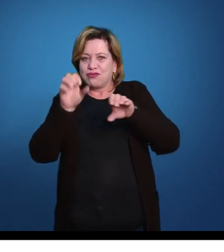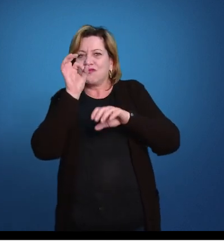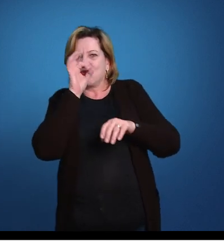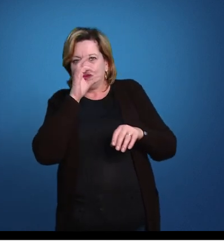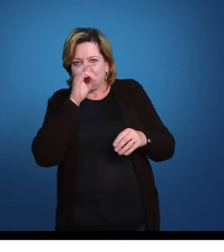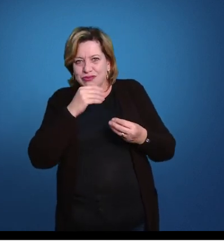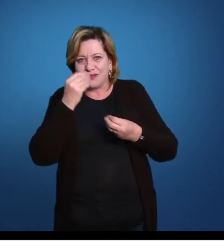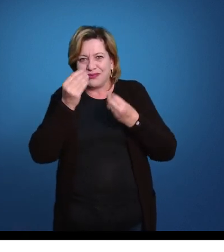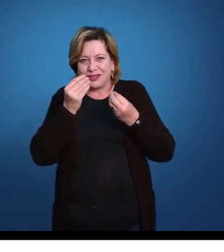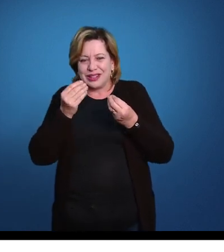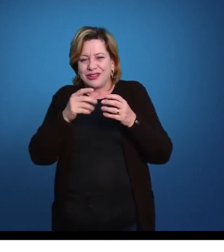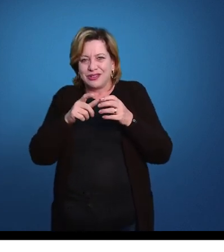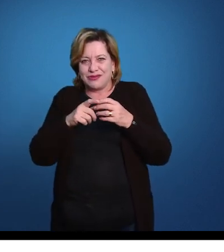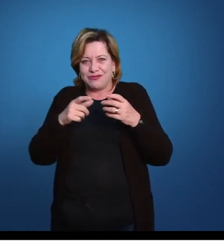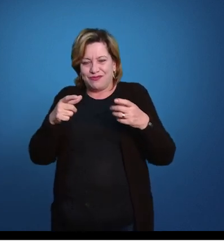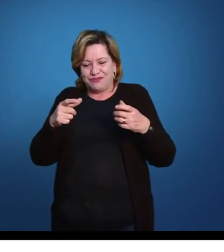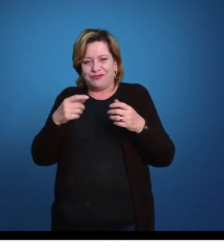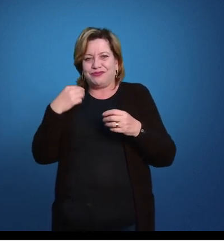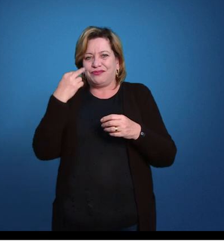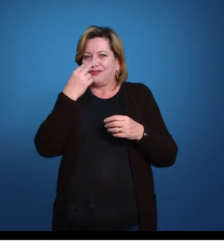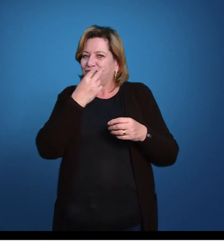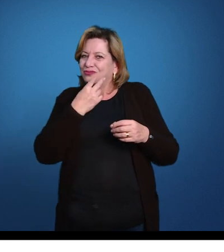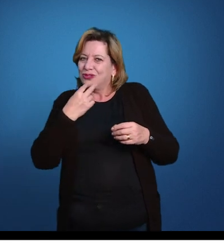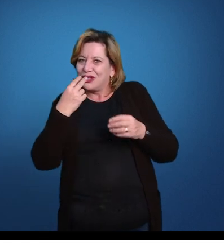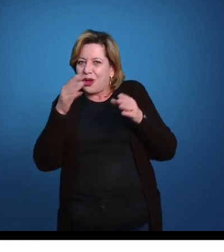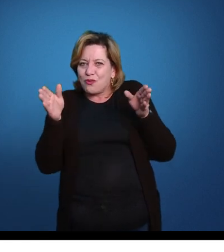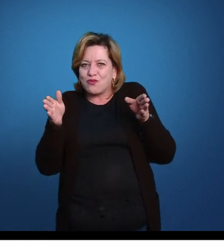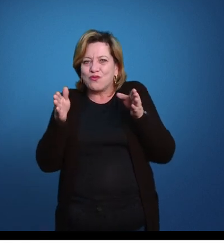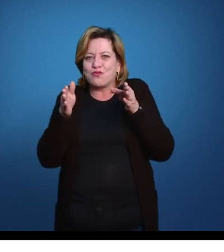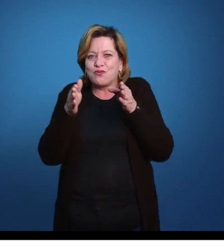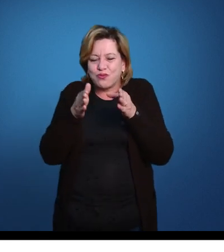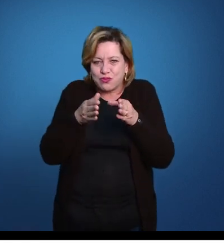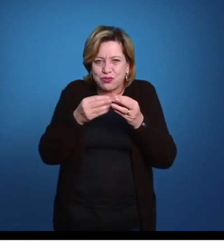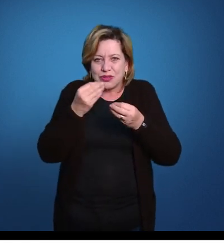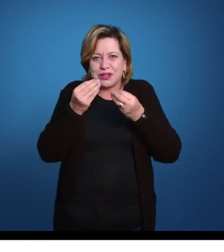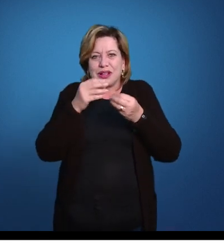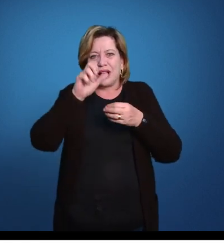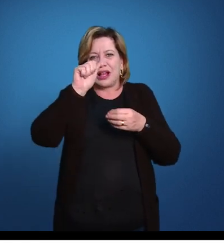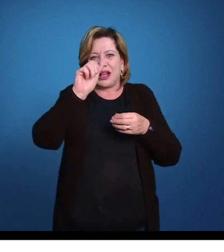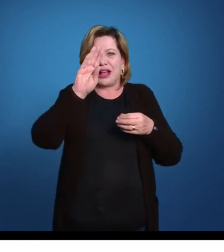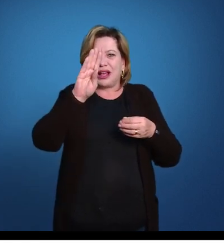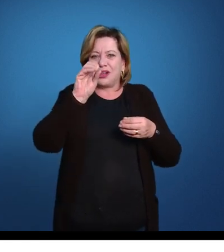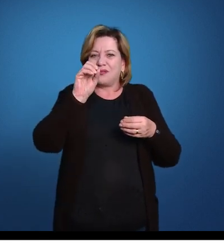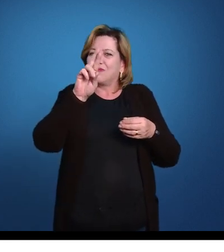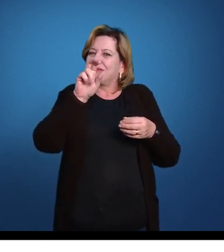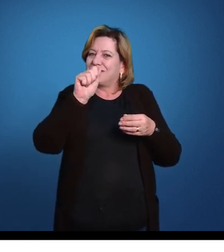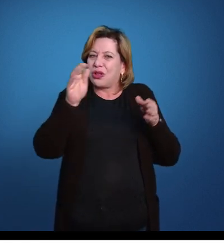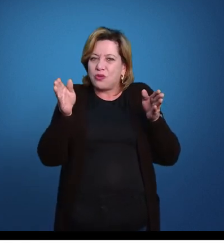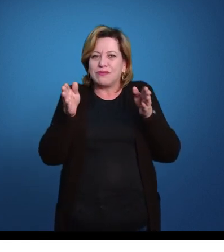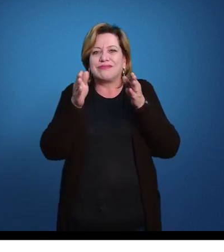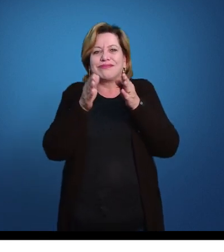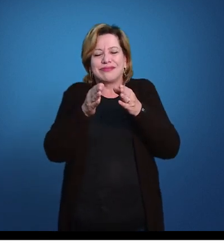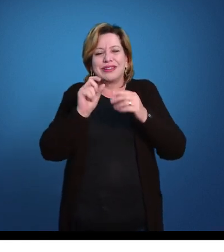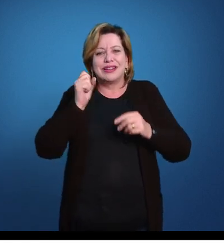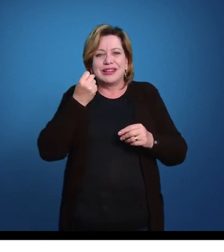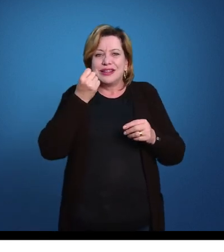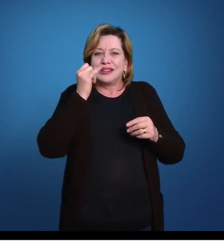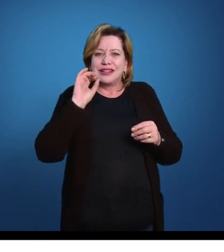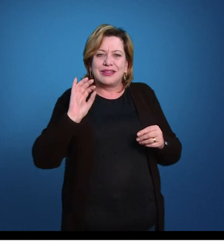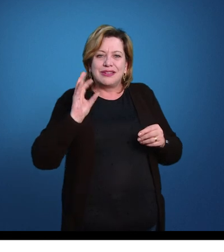aumentar da região oral e um diminuir da região laboral e isso, se acontecer de uma forma mais alongada, nós já